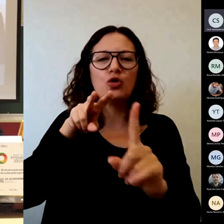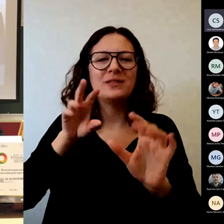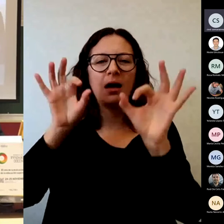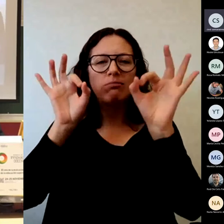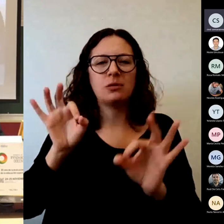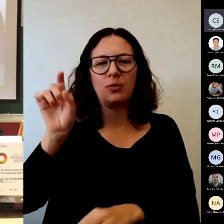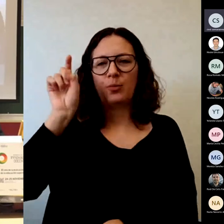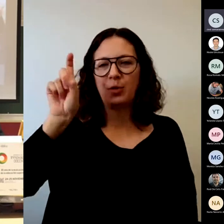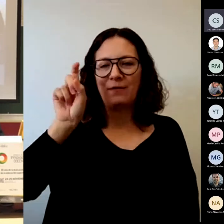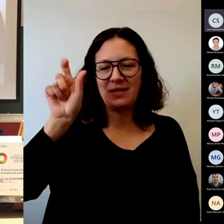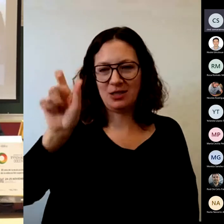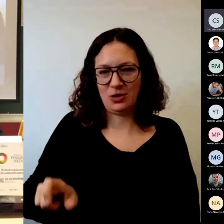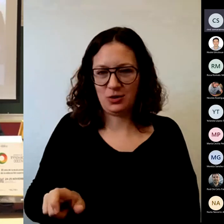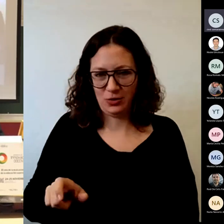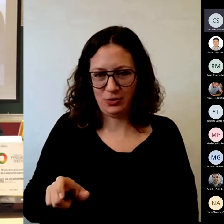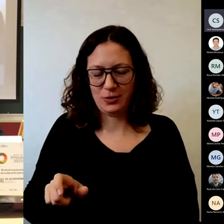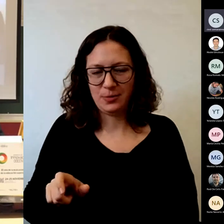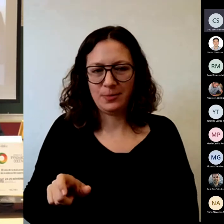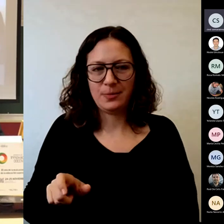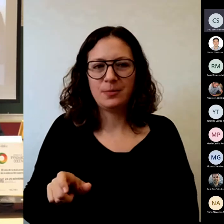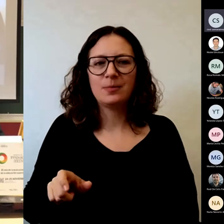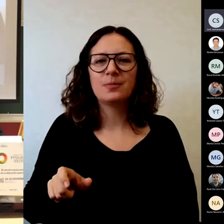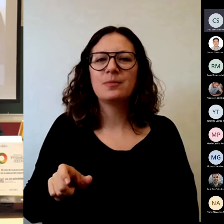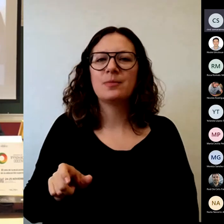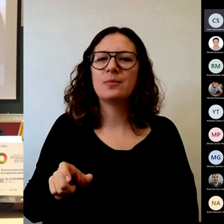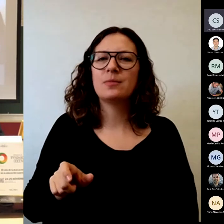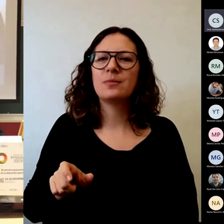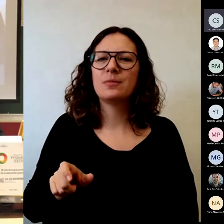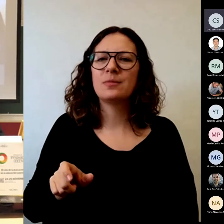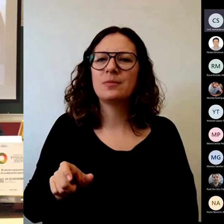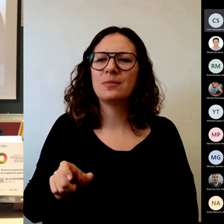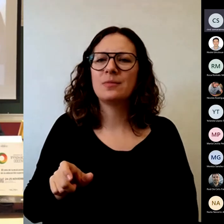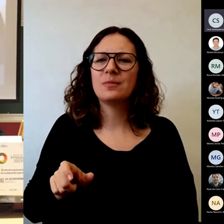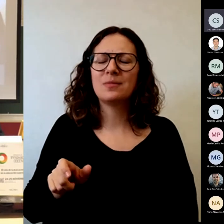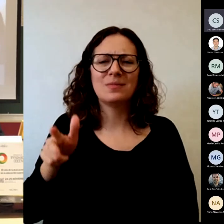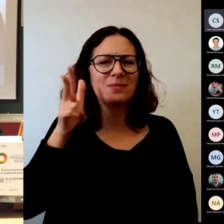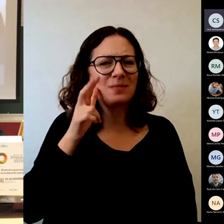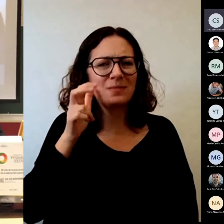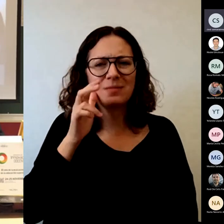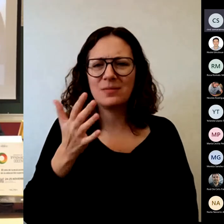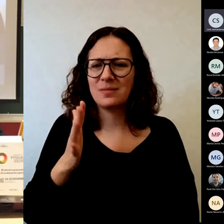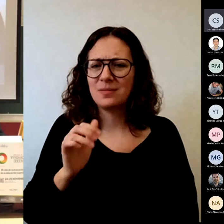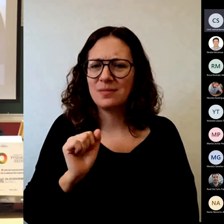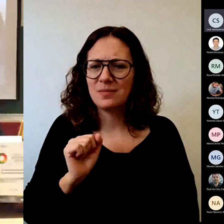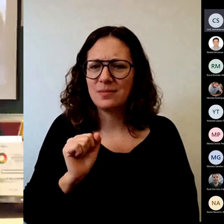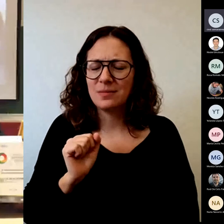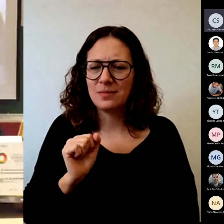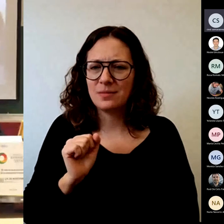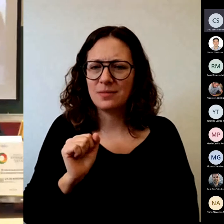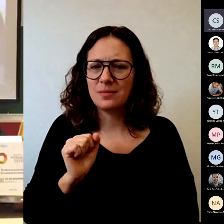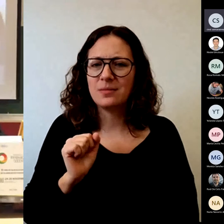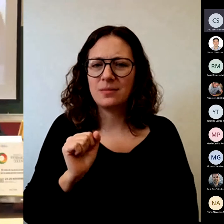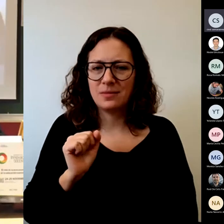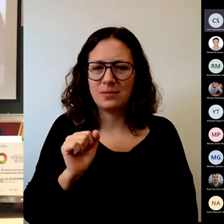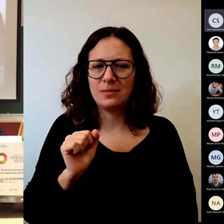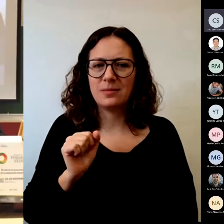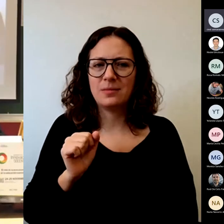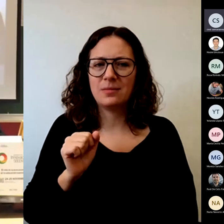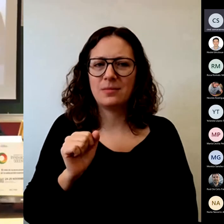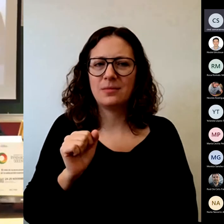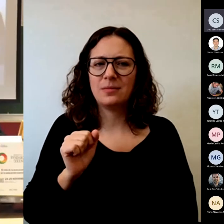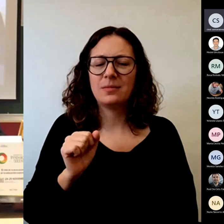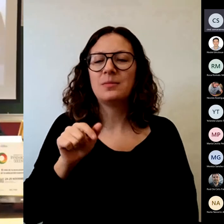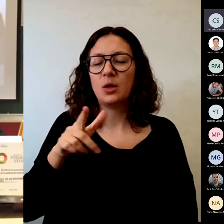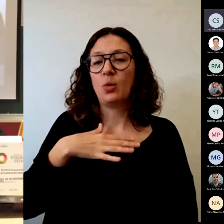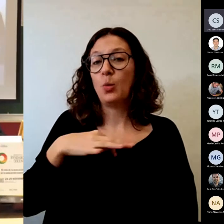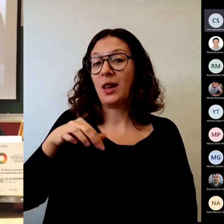técnica cerdo me encanta ahora yo soy profe mañana tengo que llegar a mi aula bueno ya para esto que aprendes que no improviséis pero nos lo pensamos para el